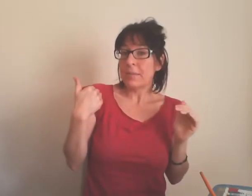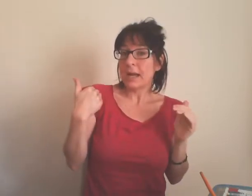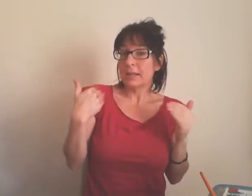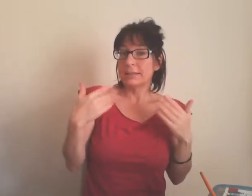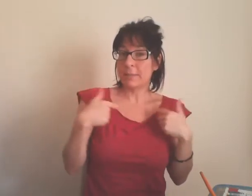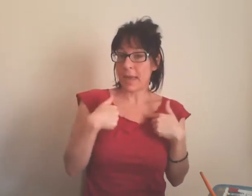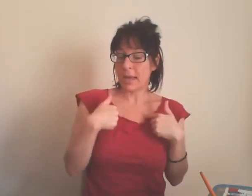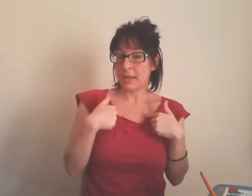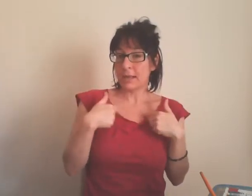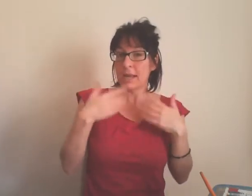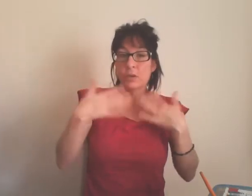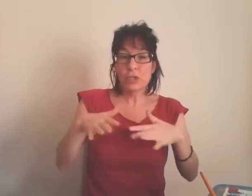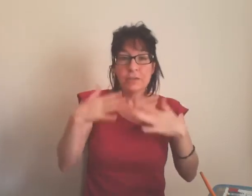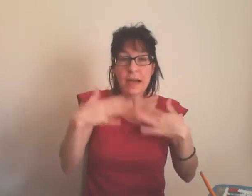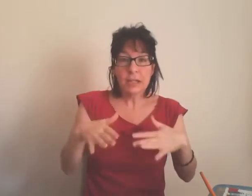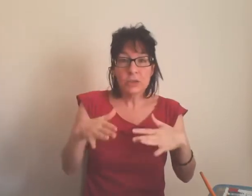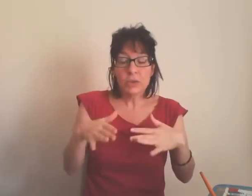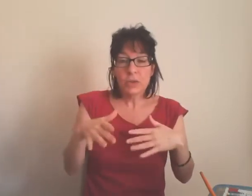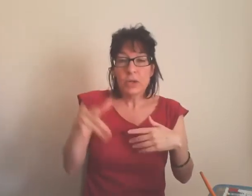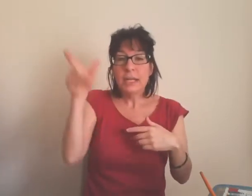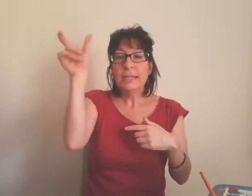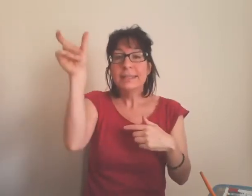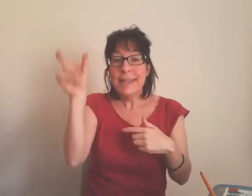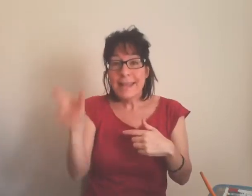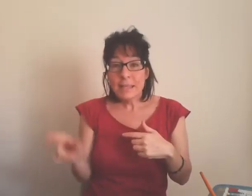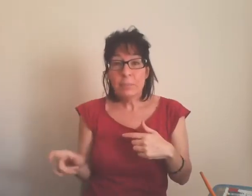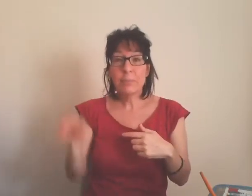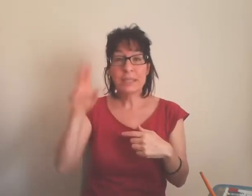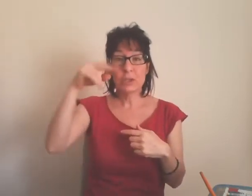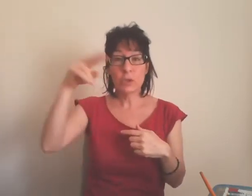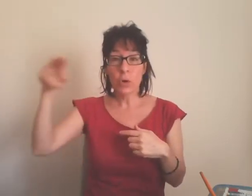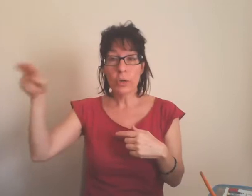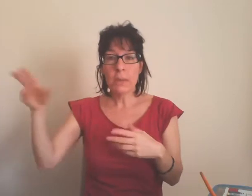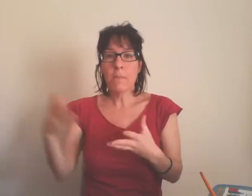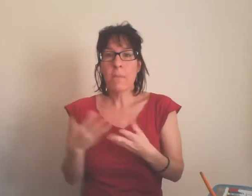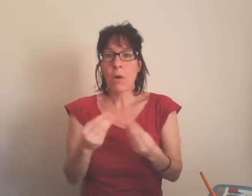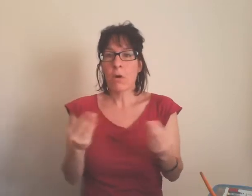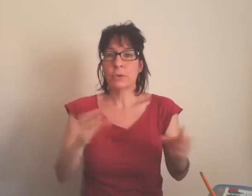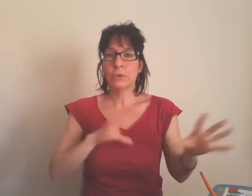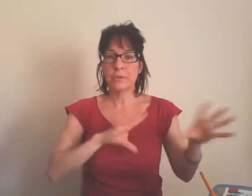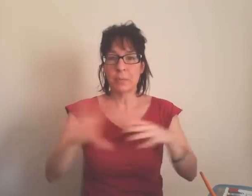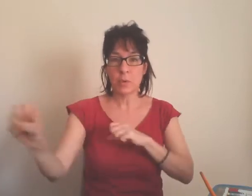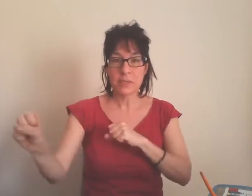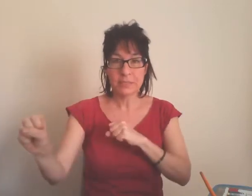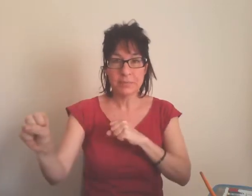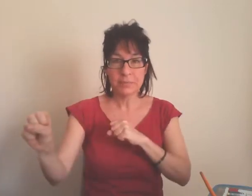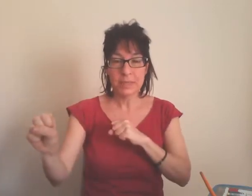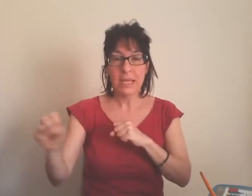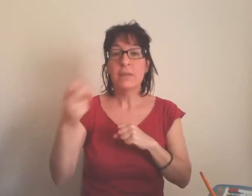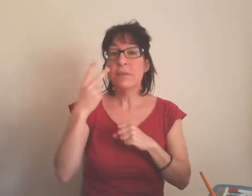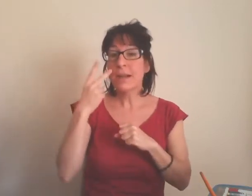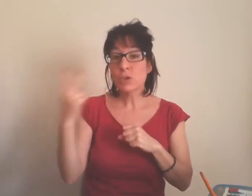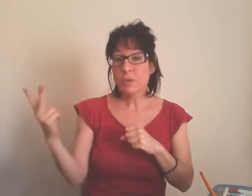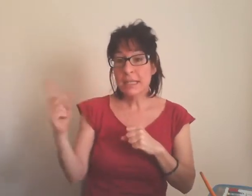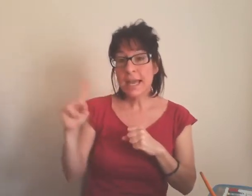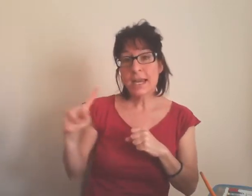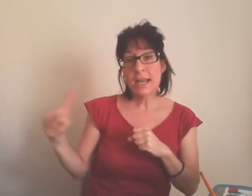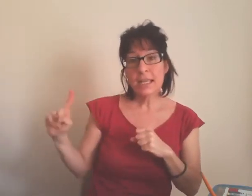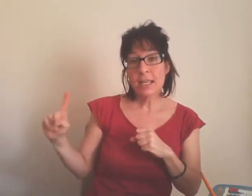di me l'hanno già fatto dei pittori molto famosi vi faccio vedere i